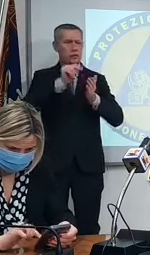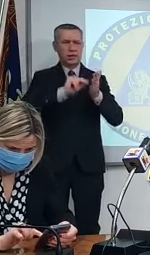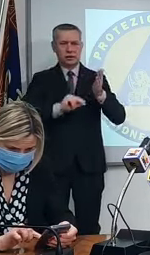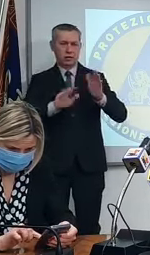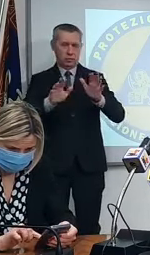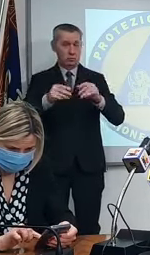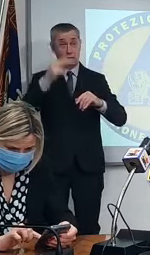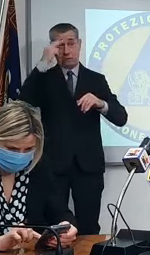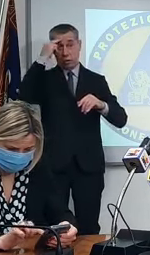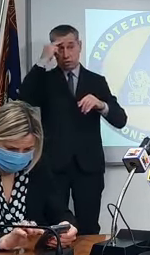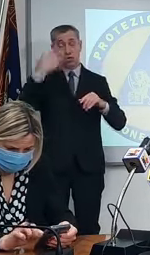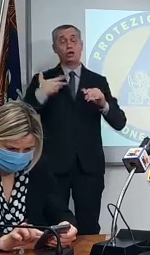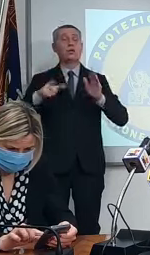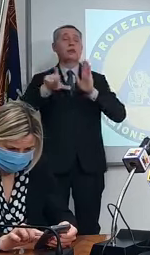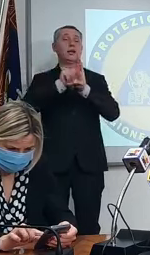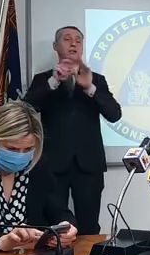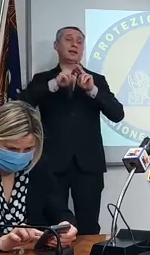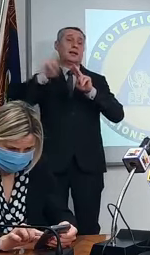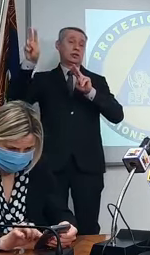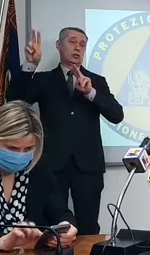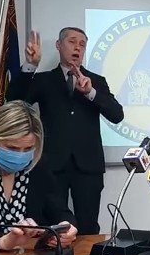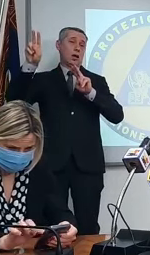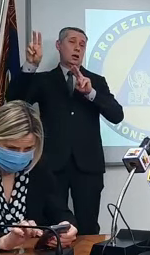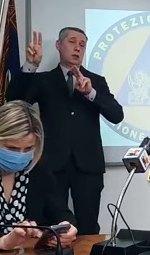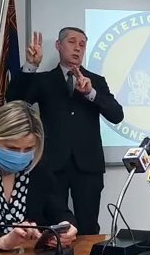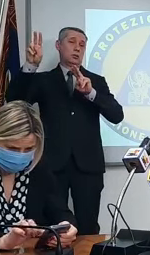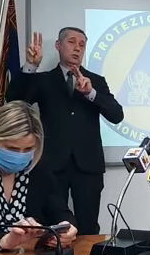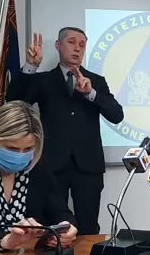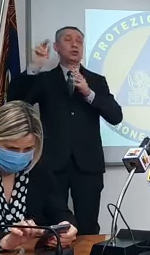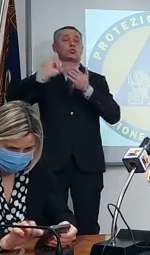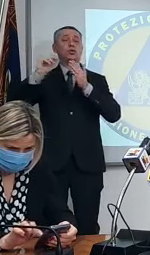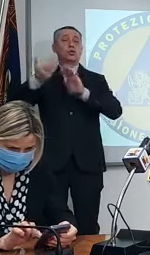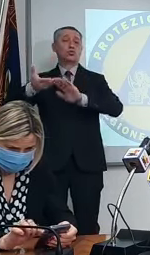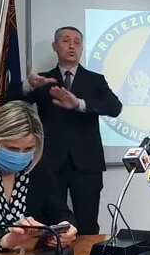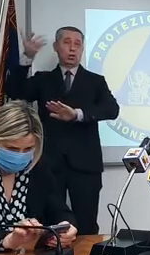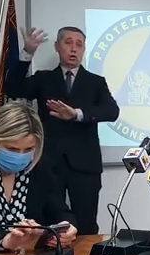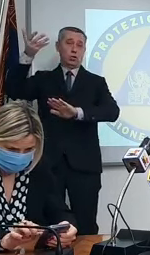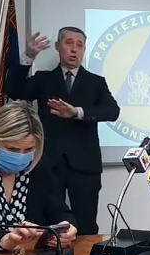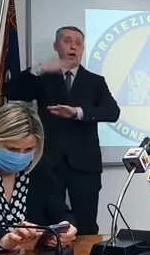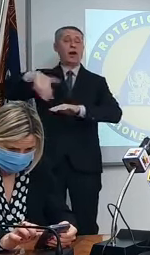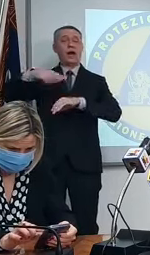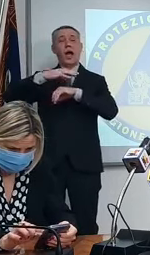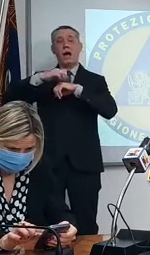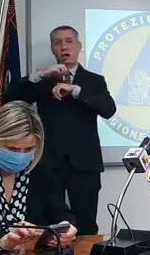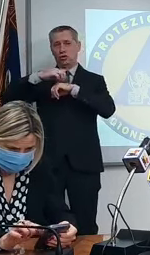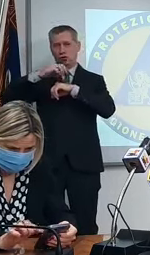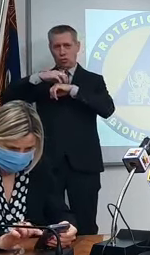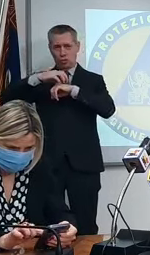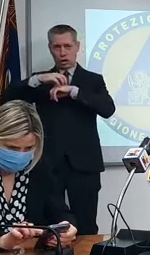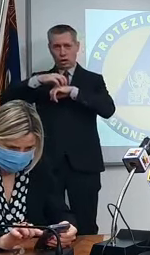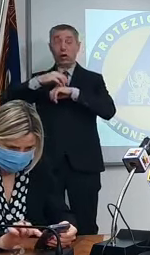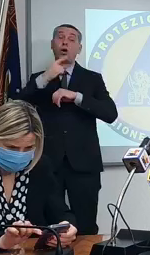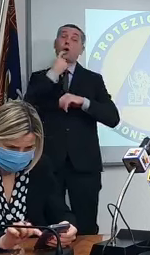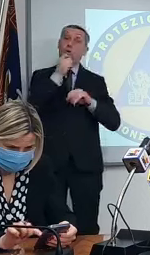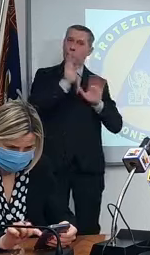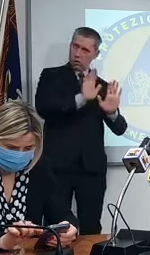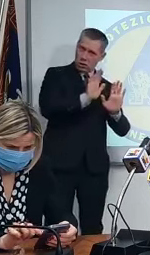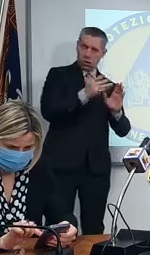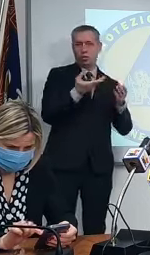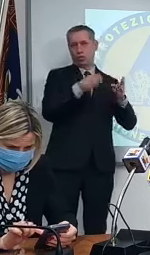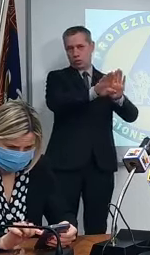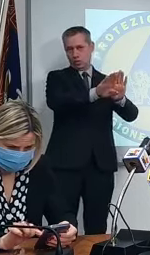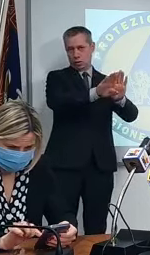intero, vi ricordo che c'è una legge nazionale che prevede questo, che le superiori in area arancione siano, in zona rossa non si aprono,